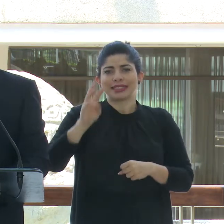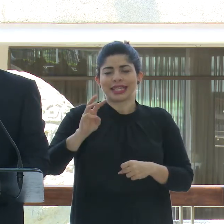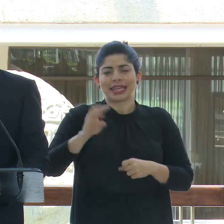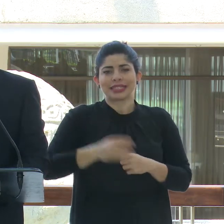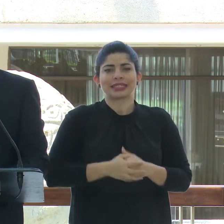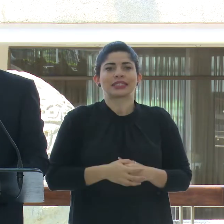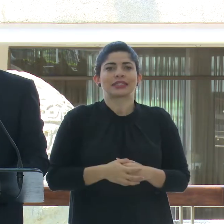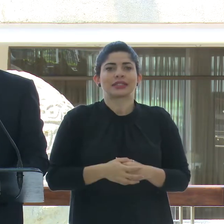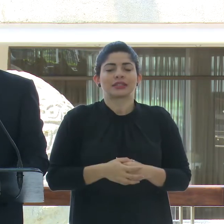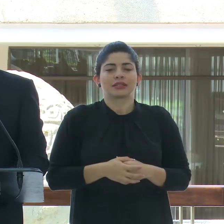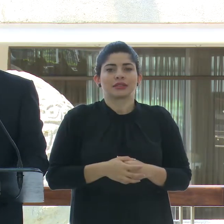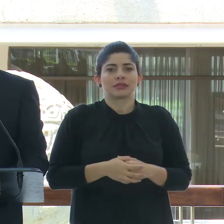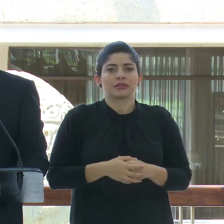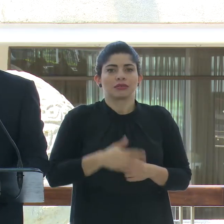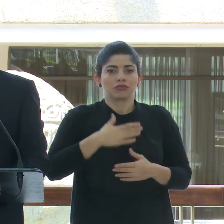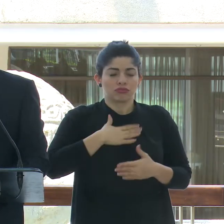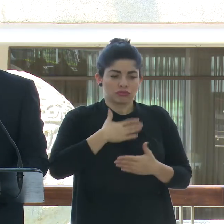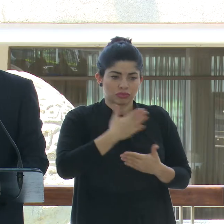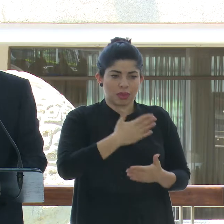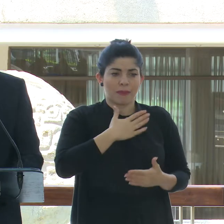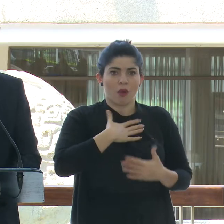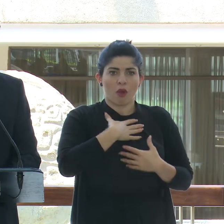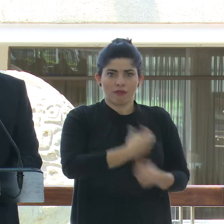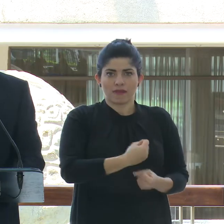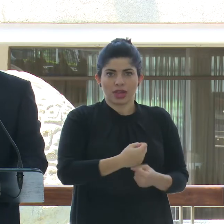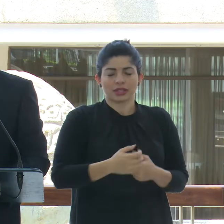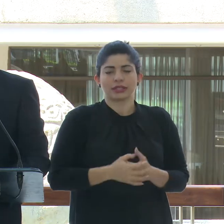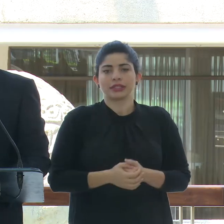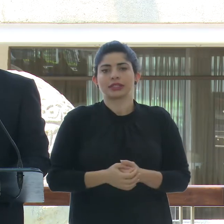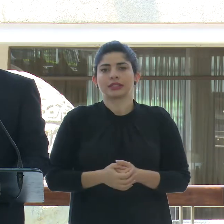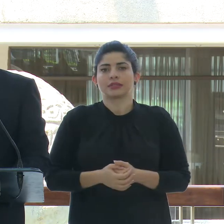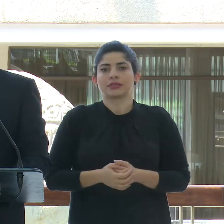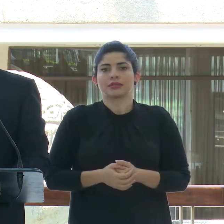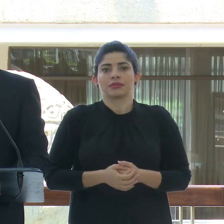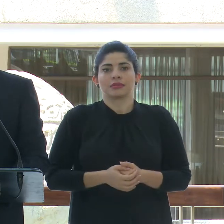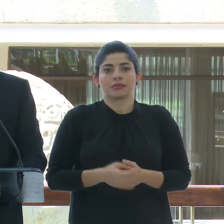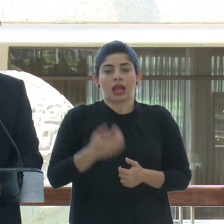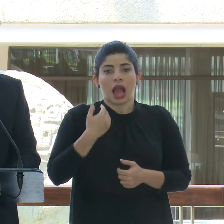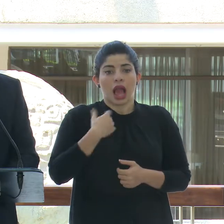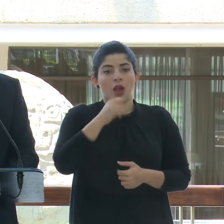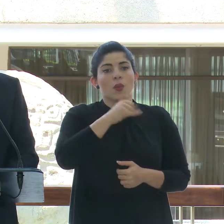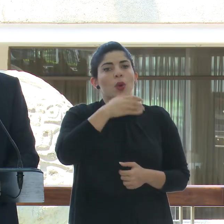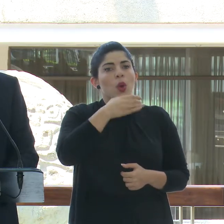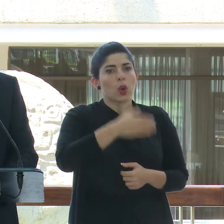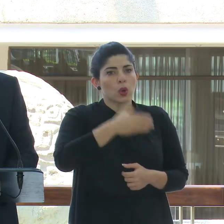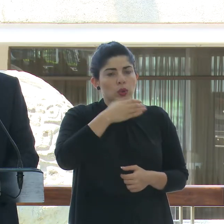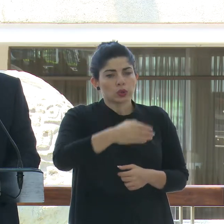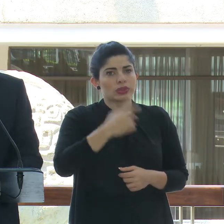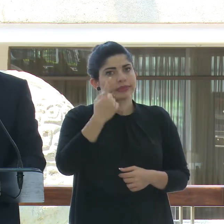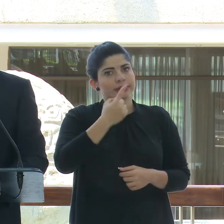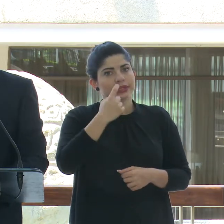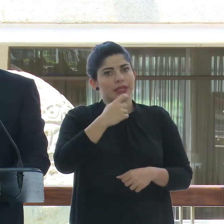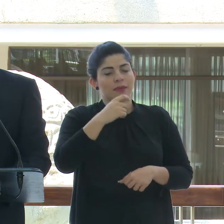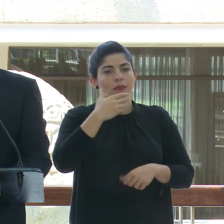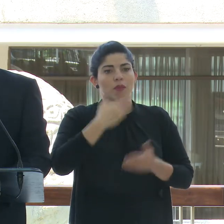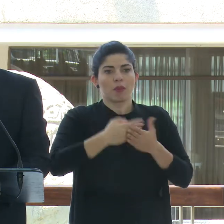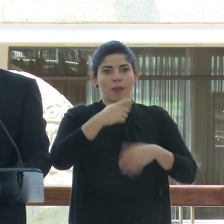mi confianza, el tener un consejo siempre oportuno,